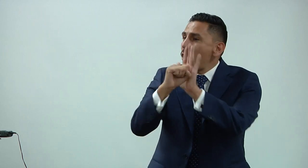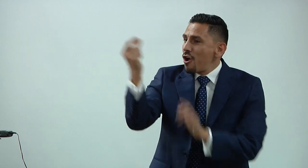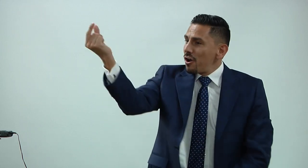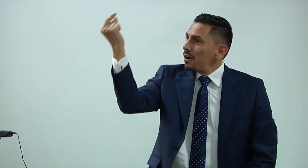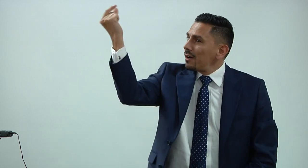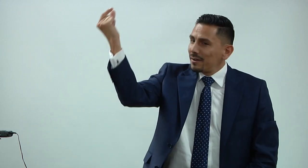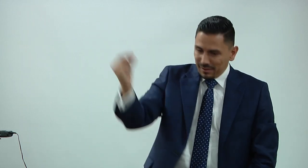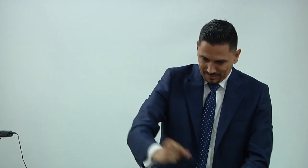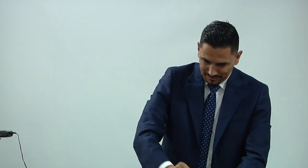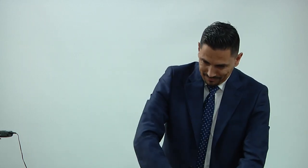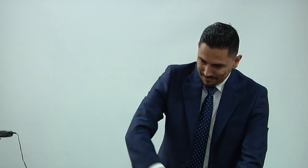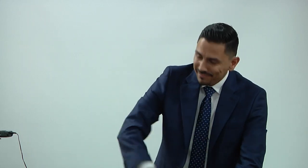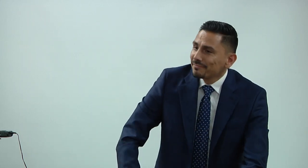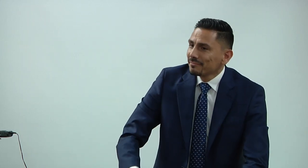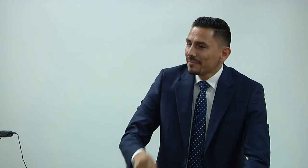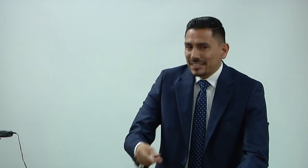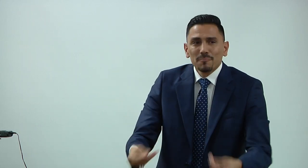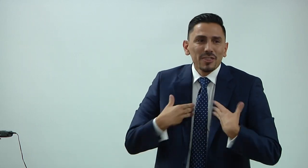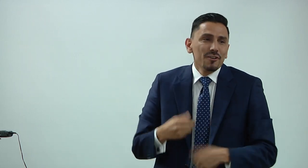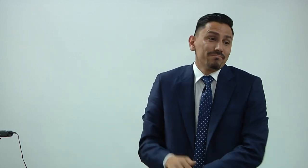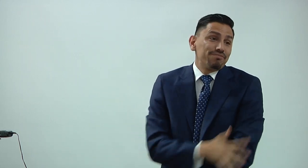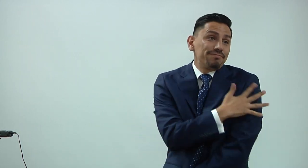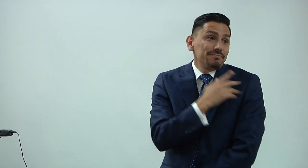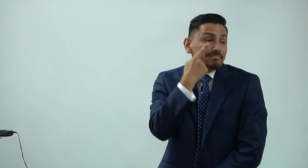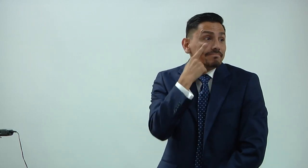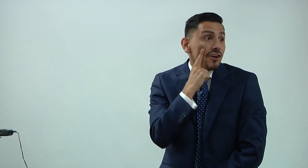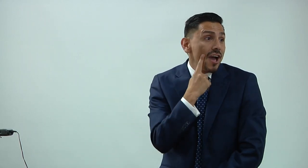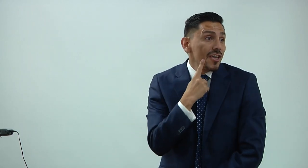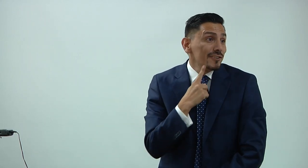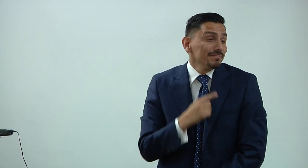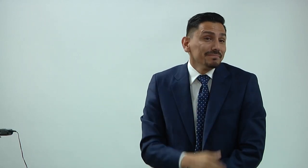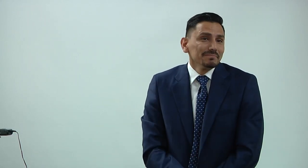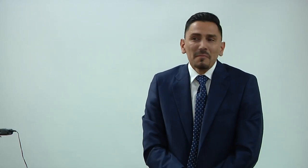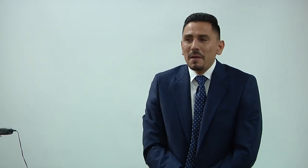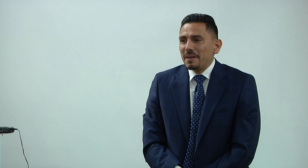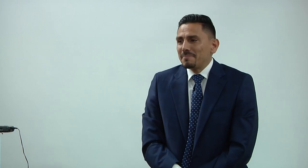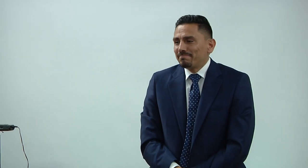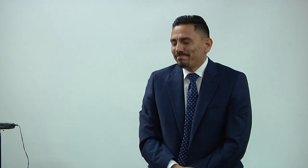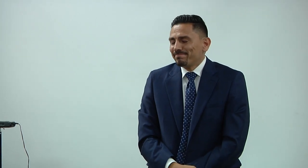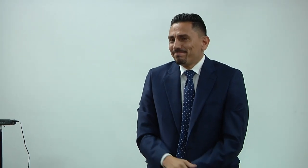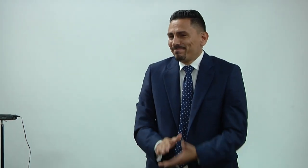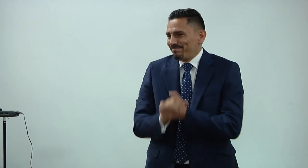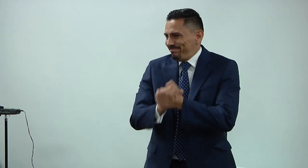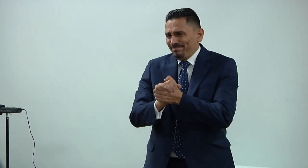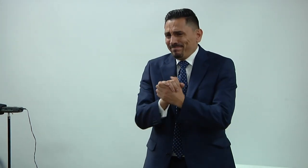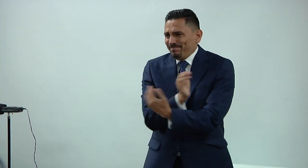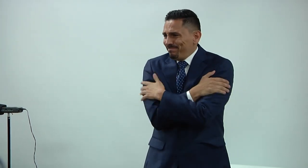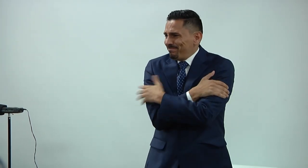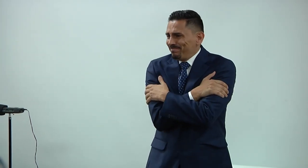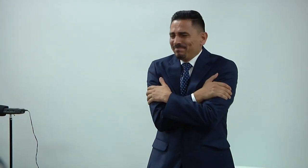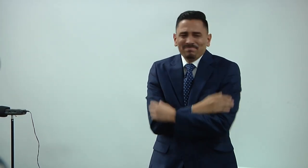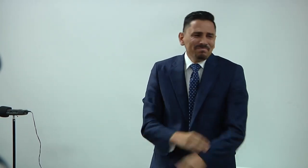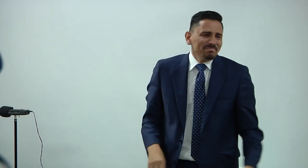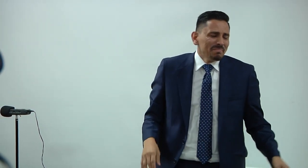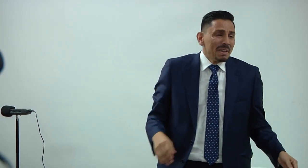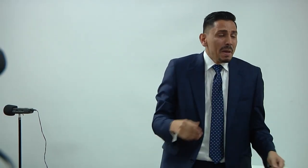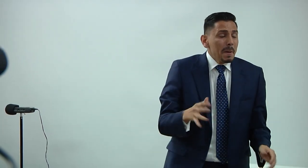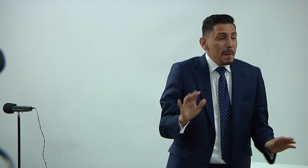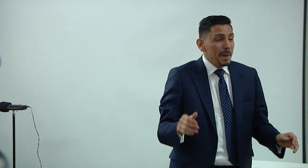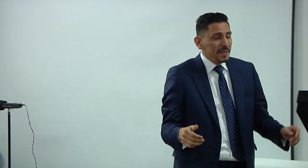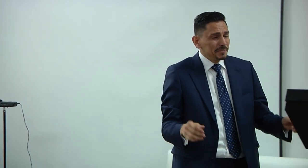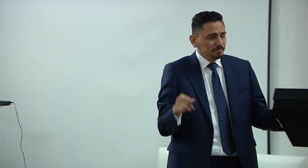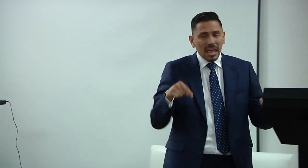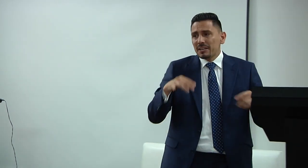acabo de firmar, y ese símbolo de firmar es algo muy emocionante y me hace llorar. De verdad.